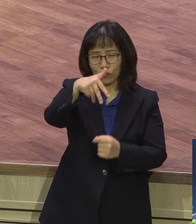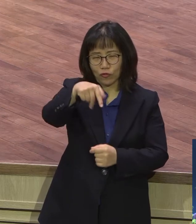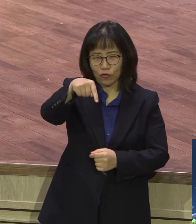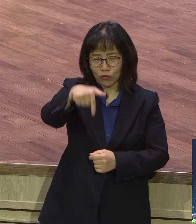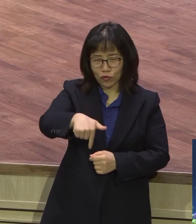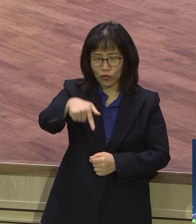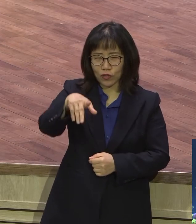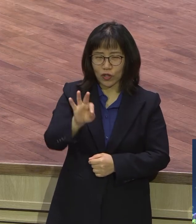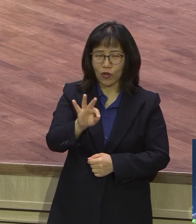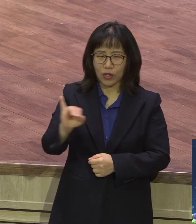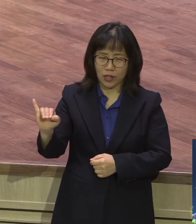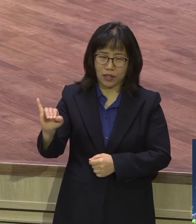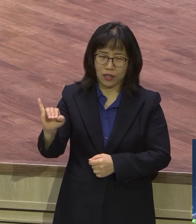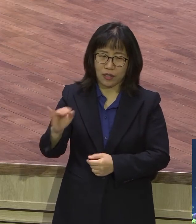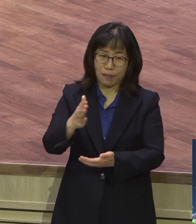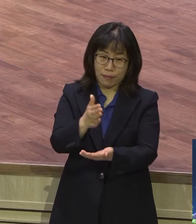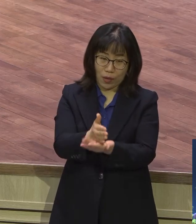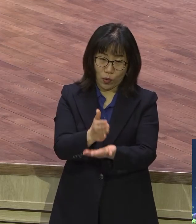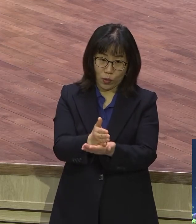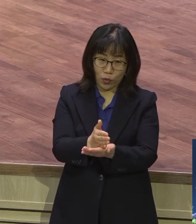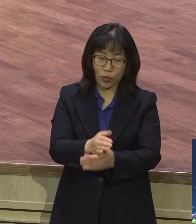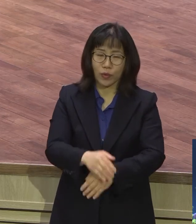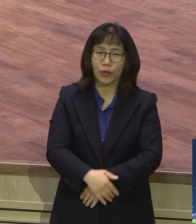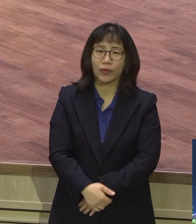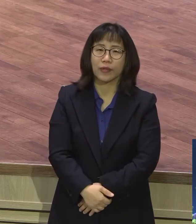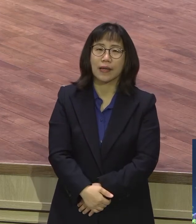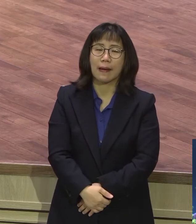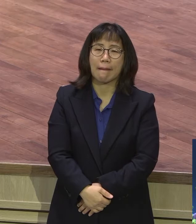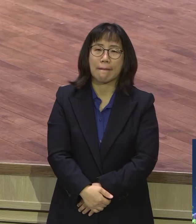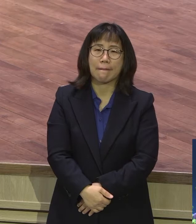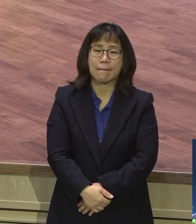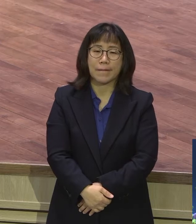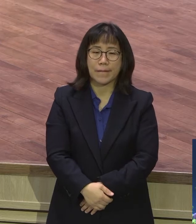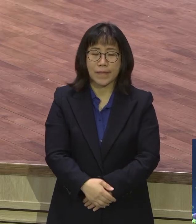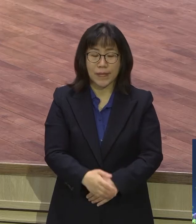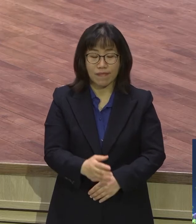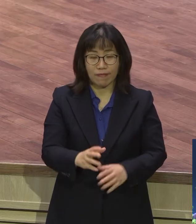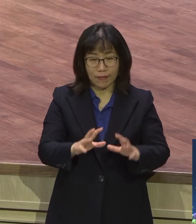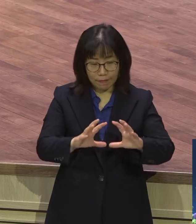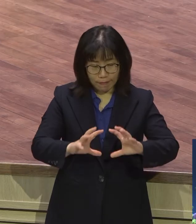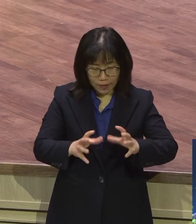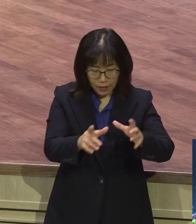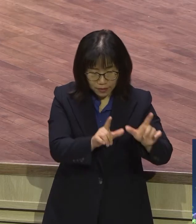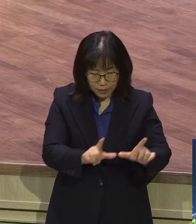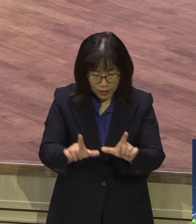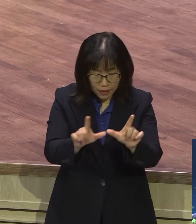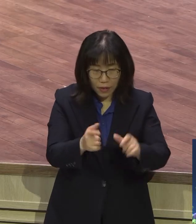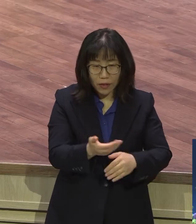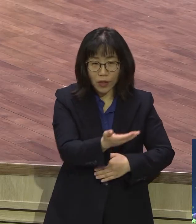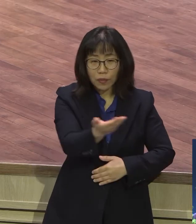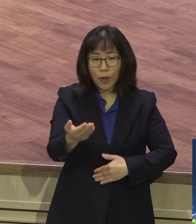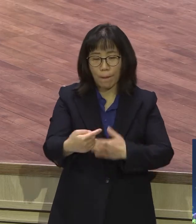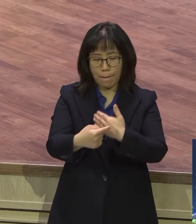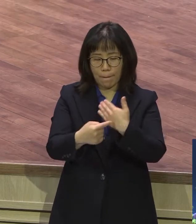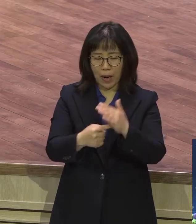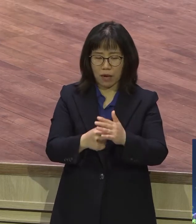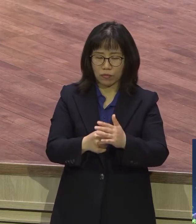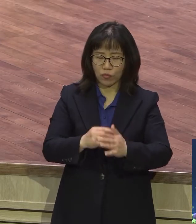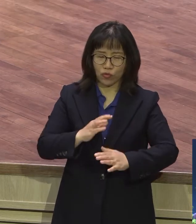여러분이요 세상의 삶에서 어떤 상황 속에서도 두루하지 마세요 왜냐 우리는 정군선사가